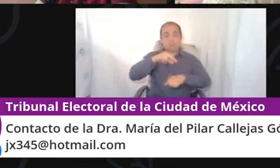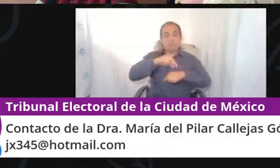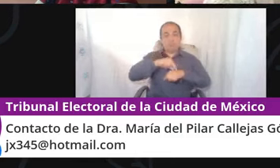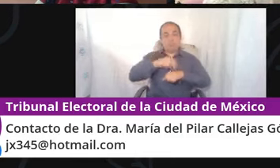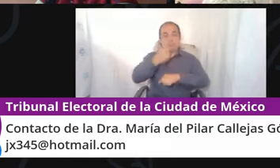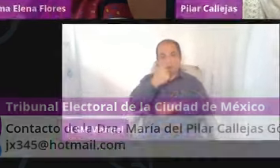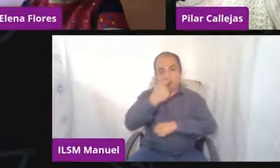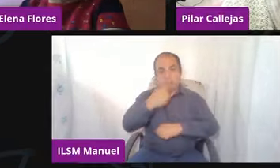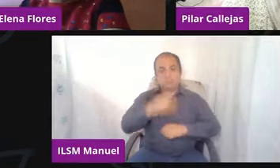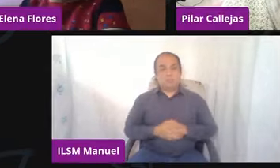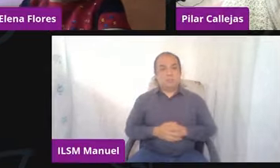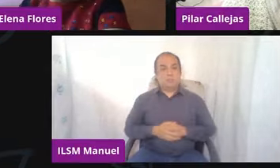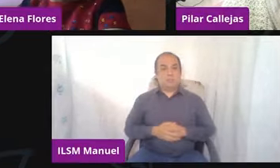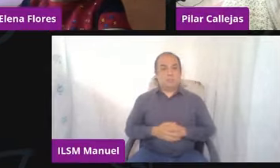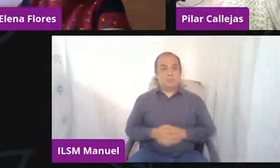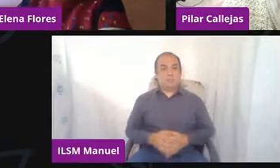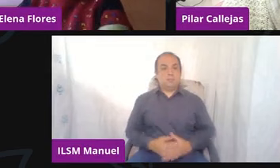vuelta atrás.